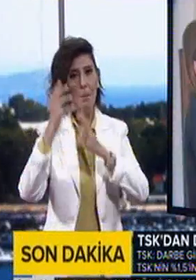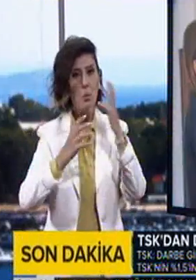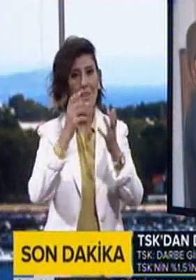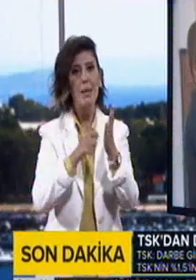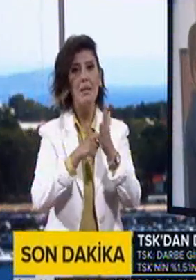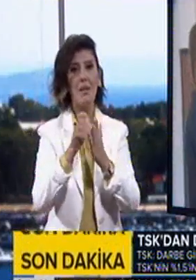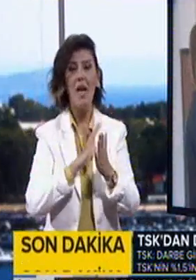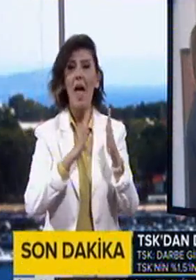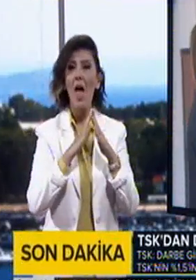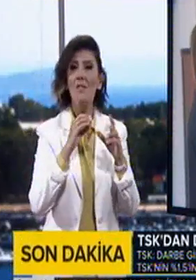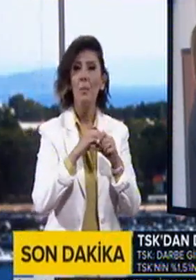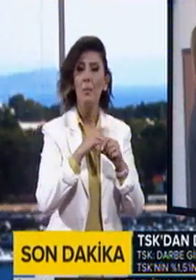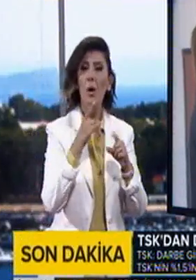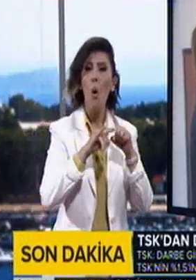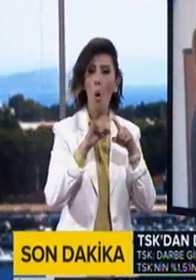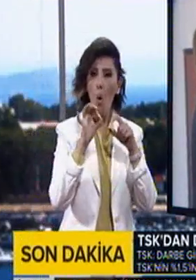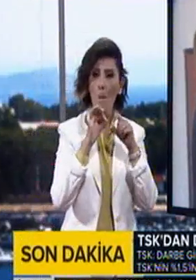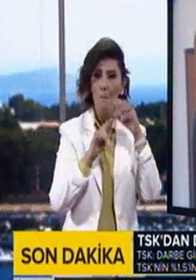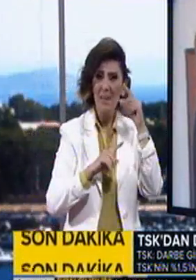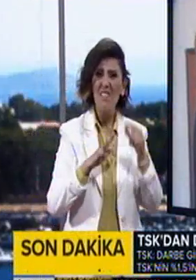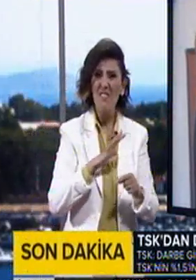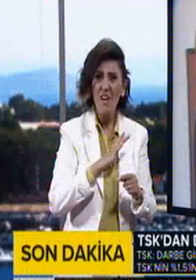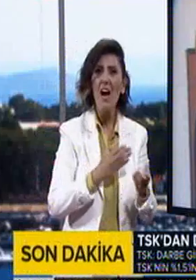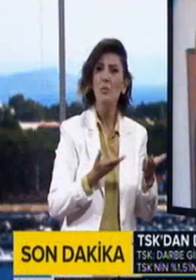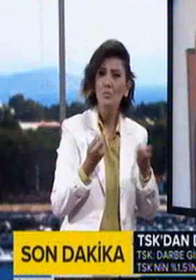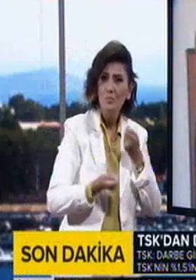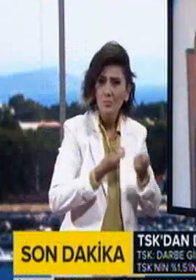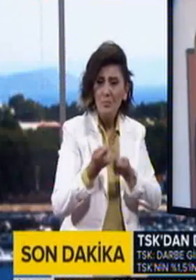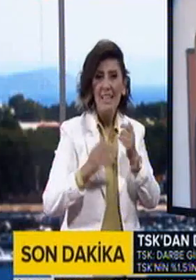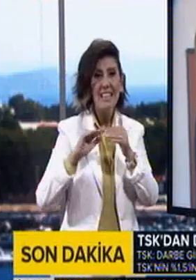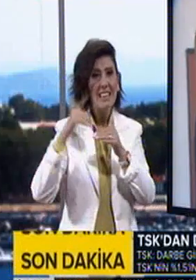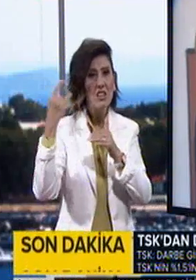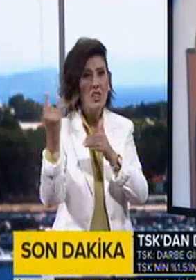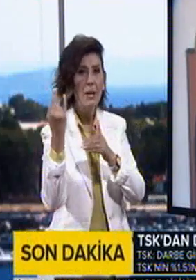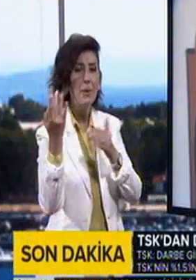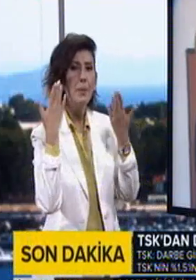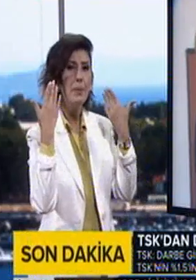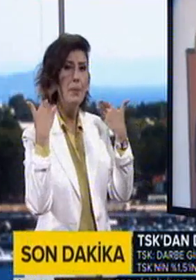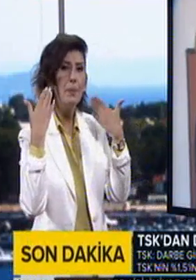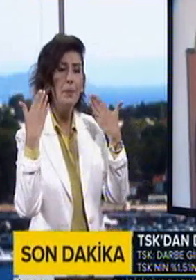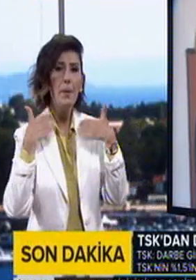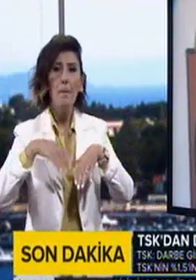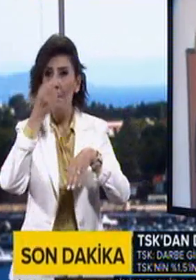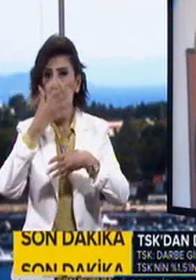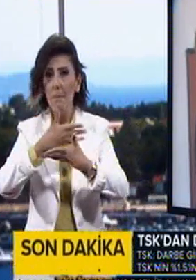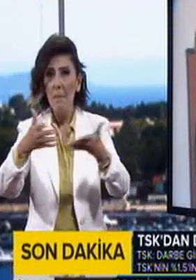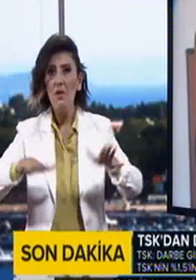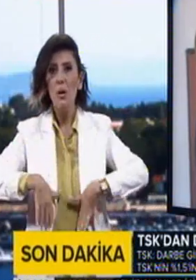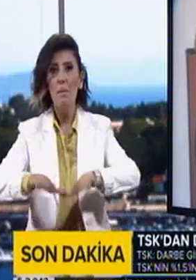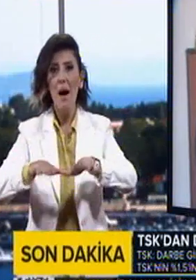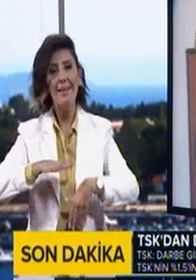Evinde herhangi bir hobisi varsa onunla biraz uğraşması, dışarı çıkıp dolaşması, bahçeye çıkması,